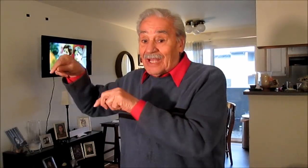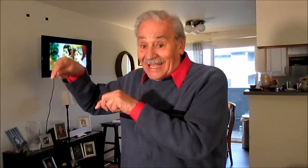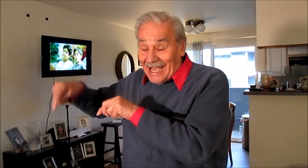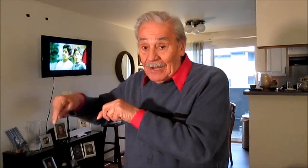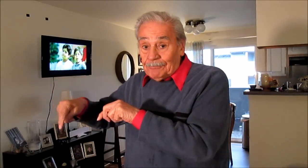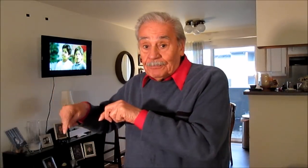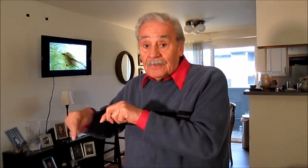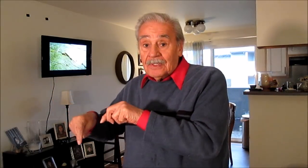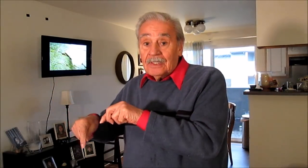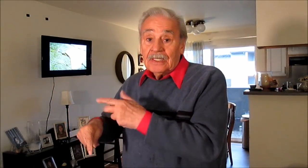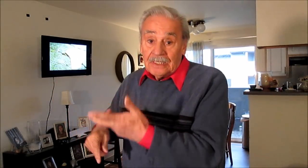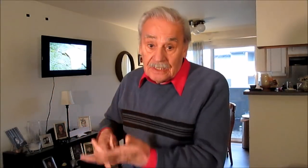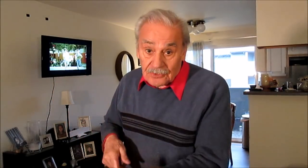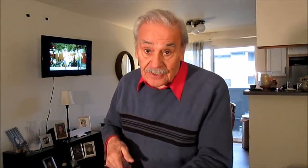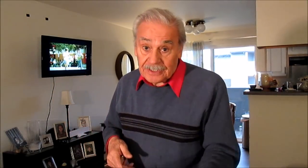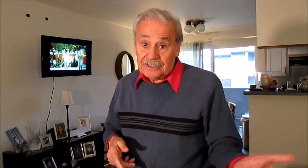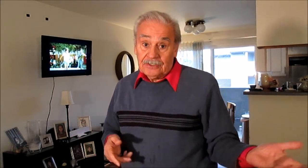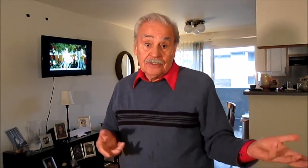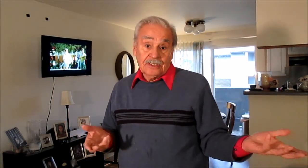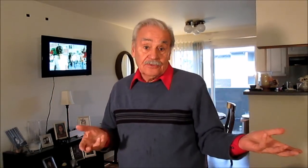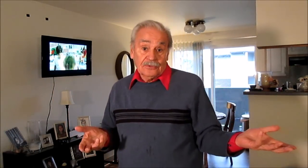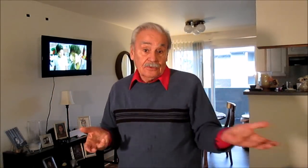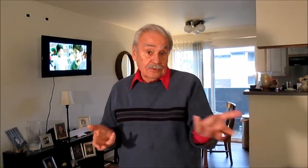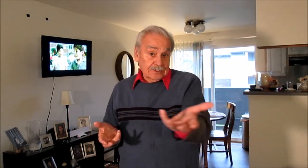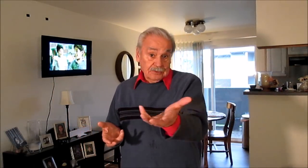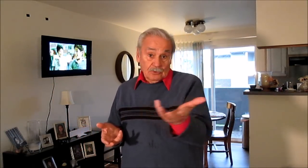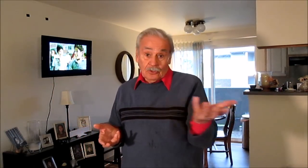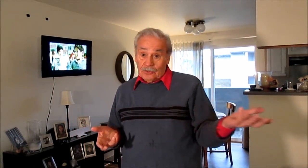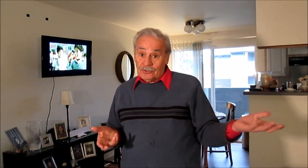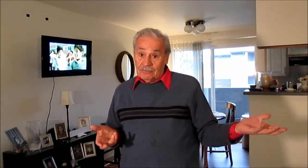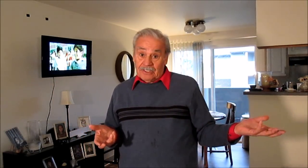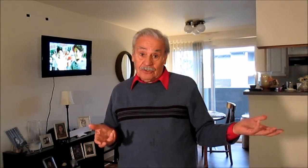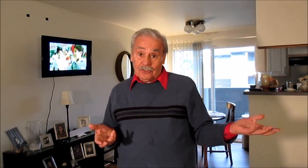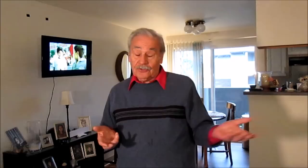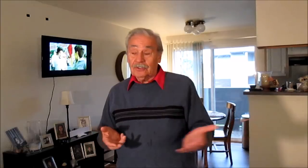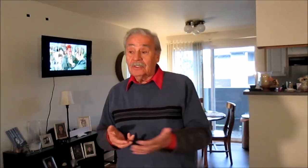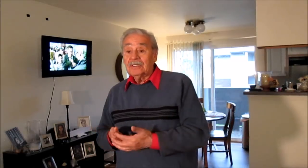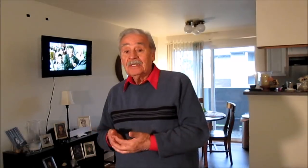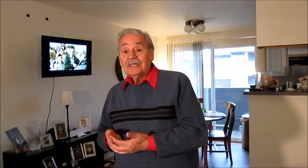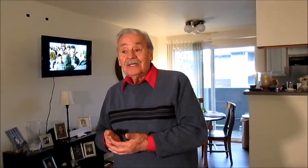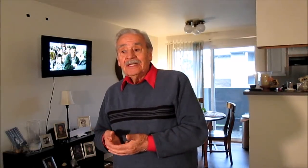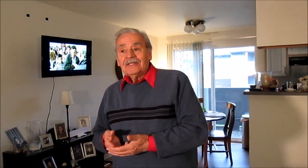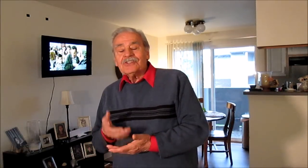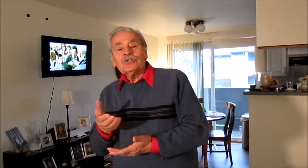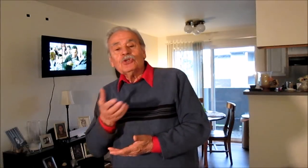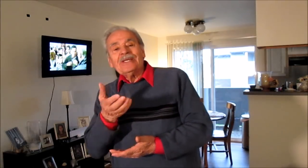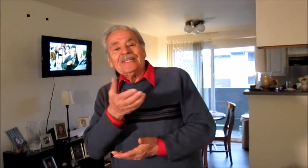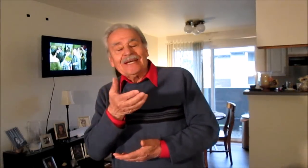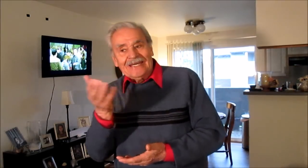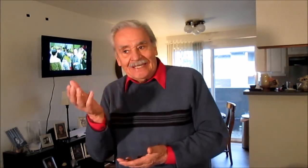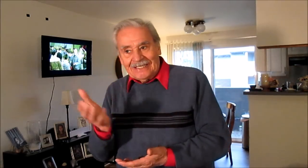acá. y los argentinos, que son los que vos conoces mejor que yo. Entonces, toda esta gente